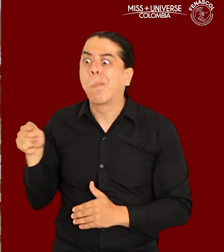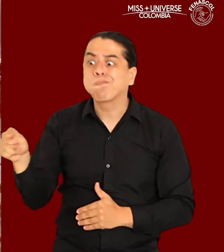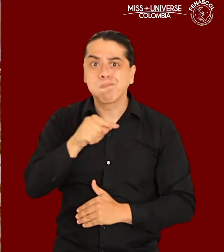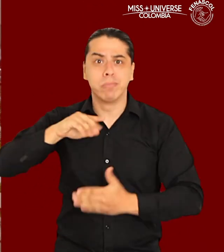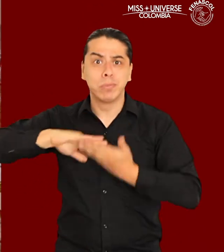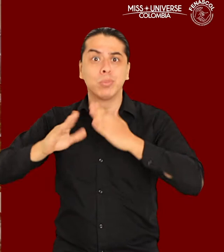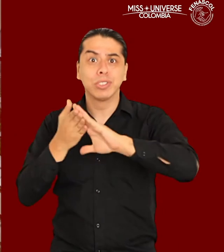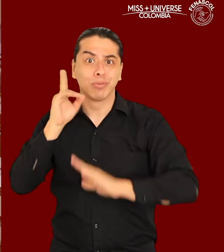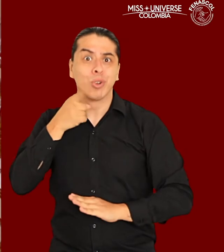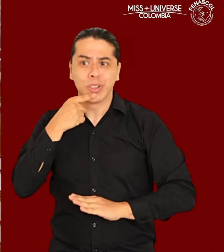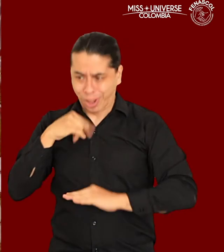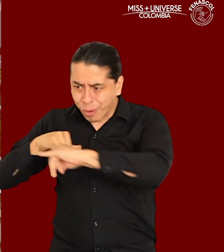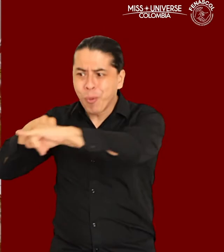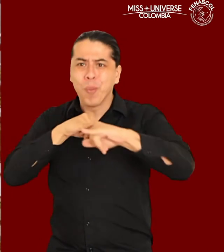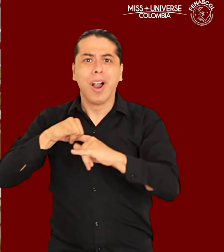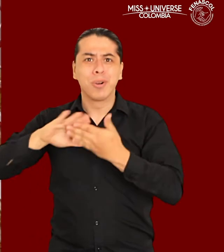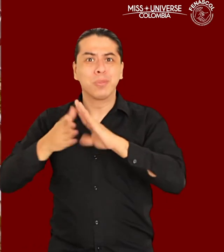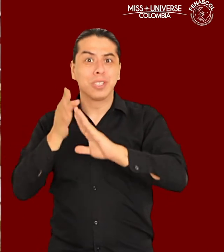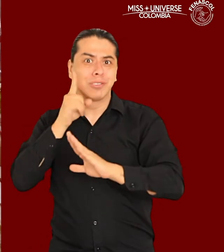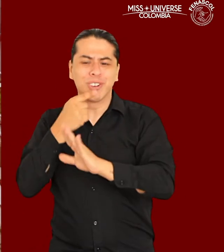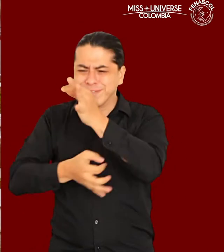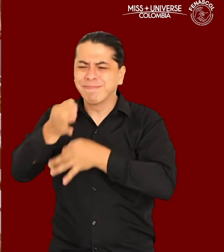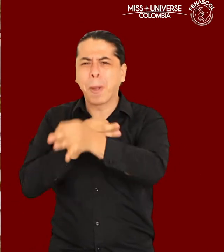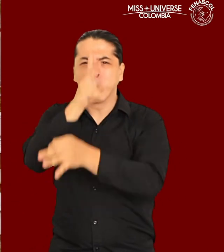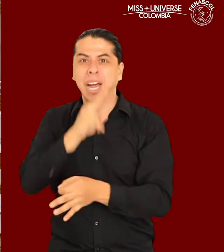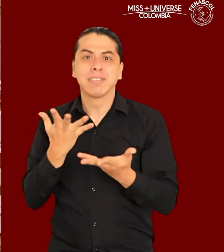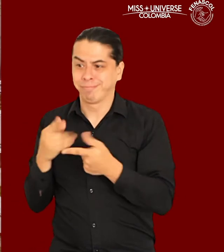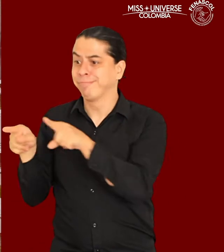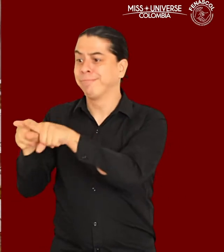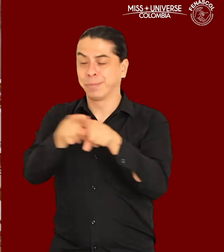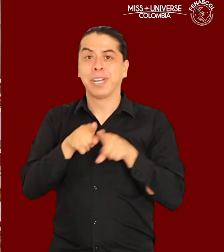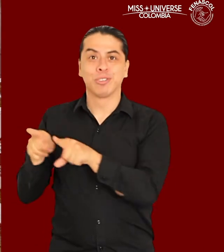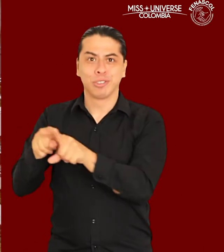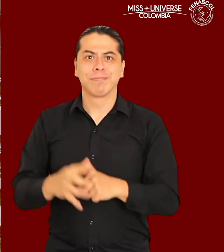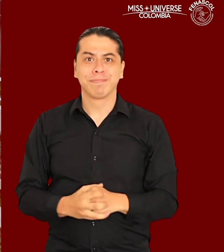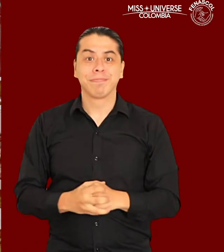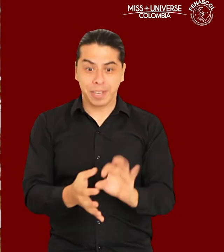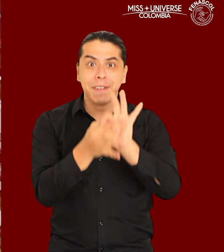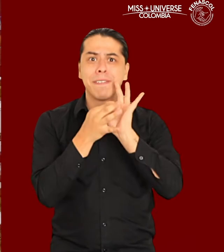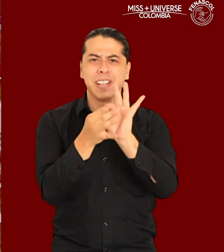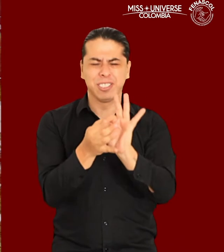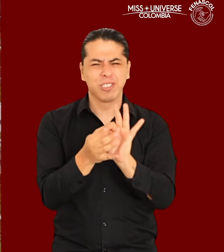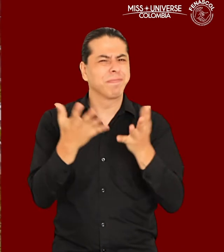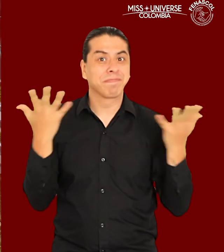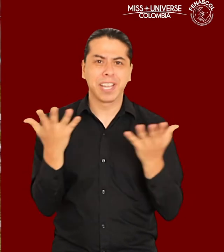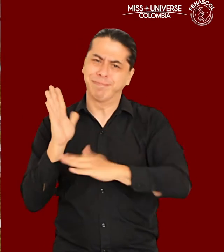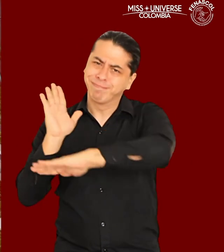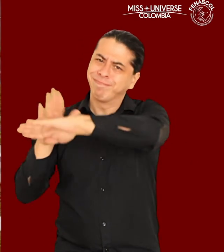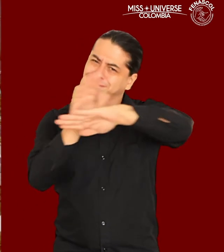se vio afectada. Por ello, más aún necesitamos apoyar a nuestros hermanos de la comunidad.